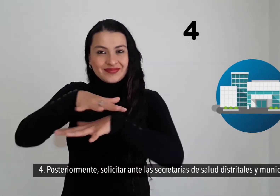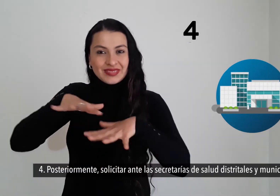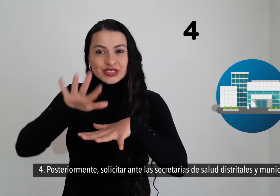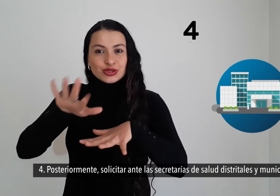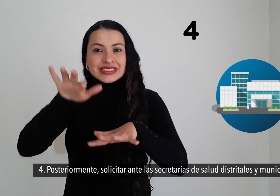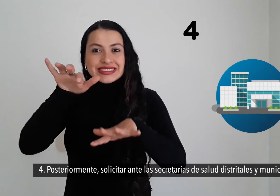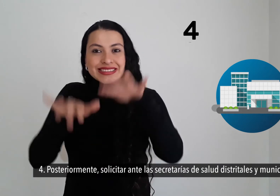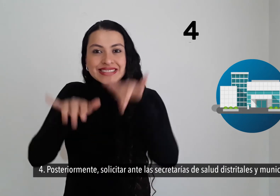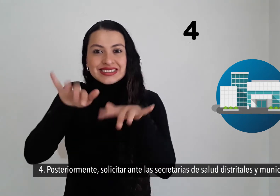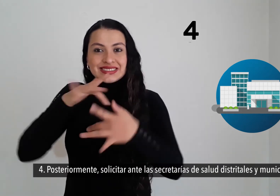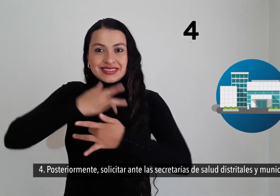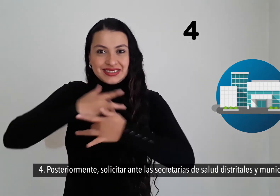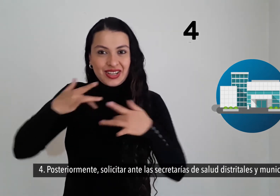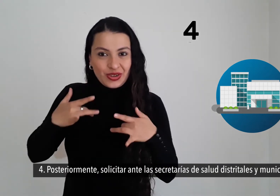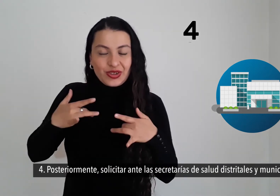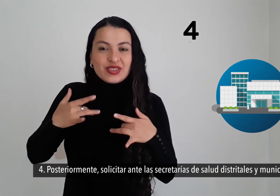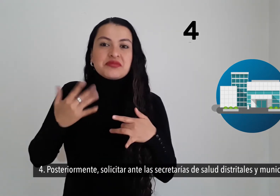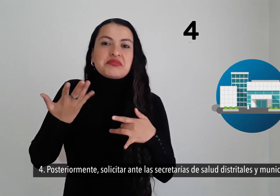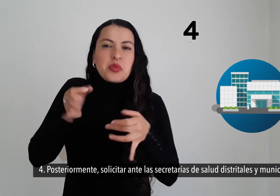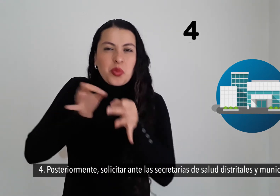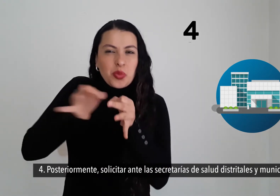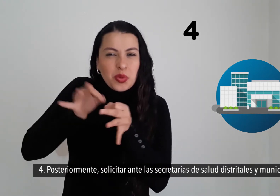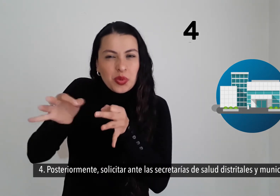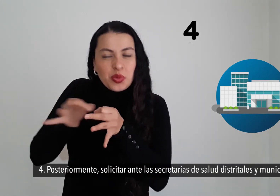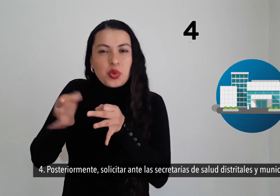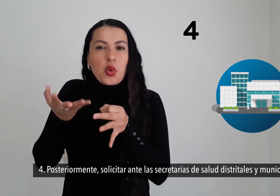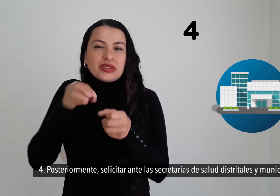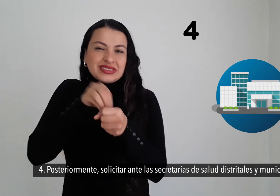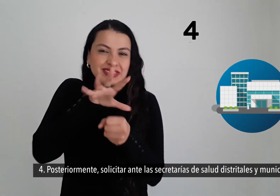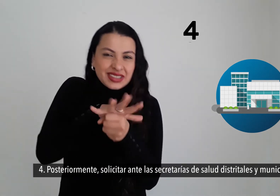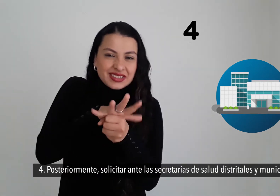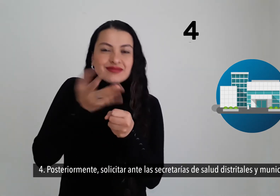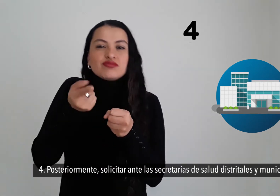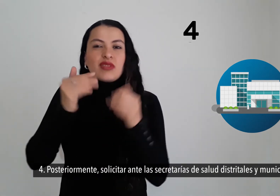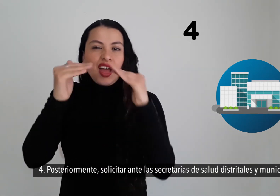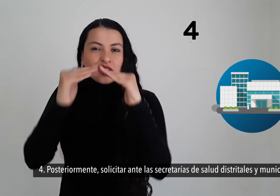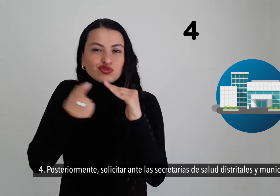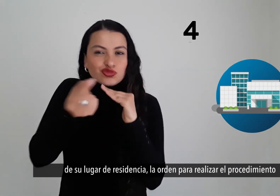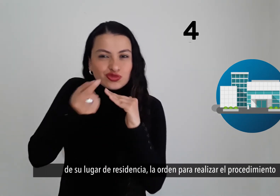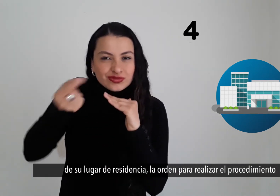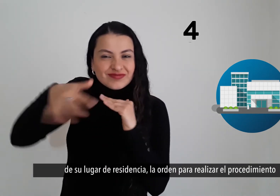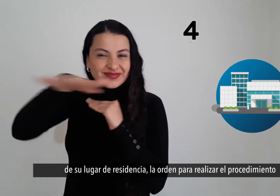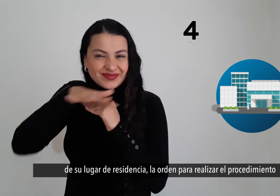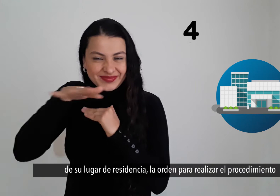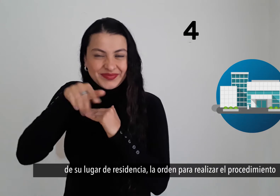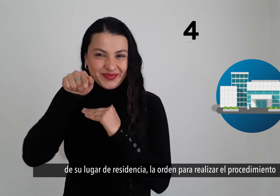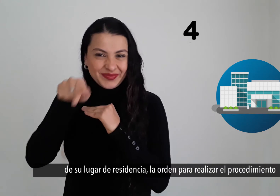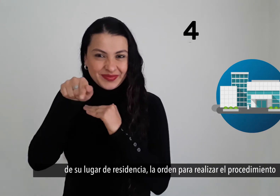Posteriormente Solicitar ante las secretarías de salud distritales y municipales de su lugar de residencia